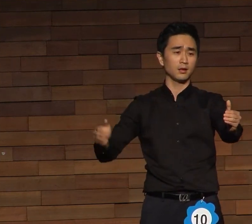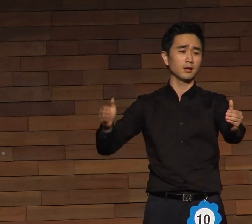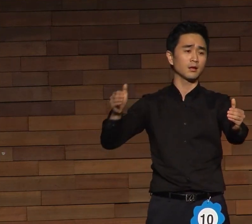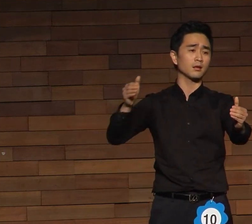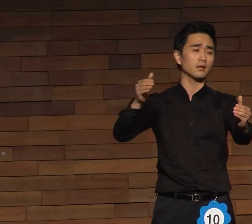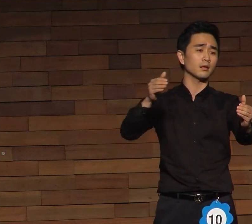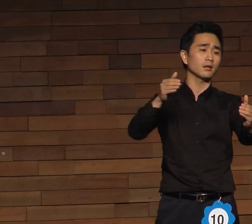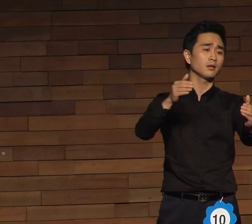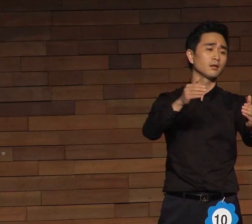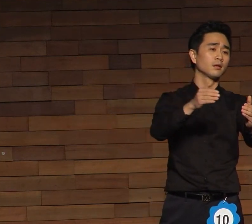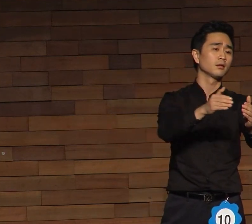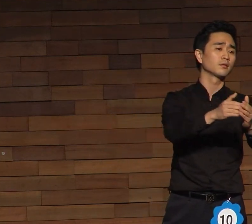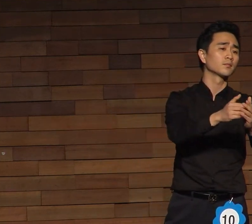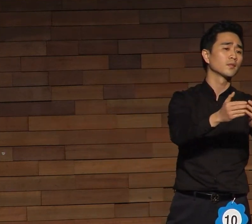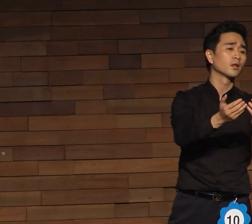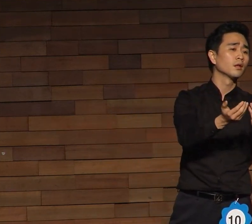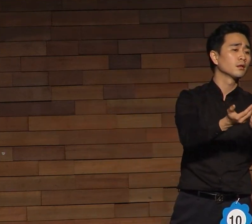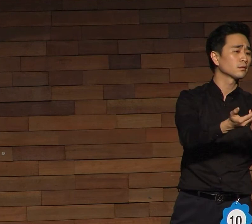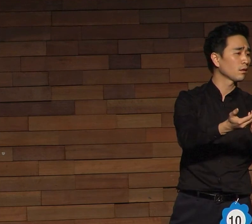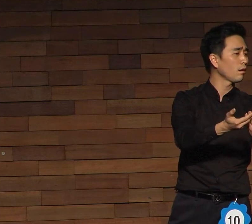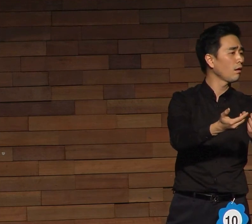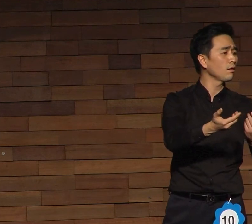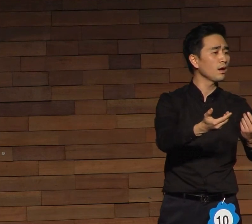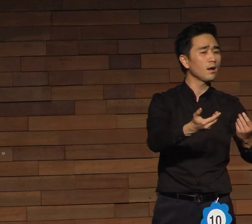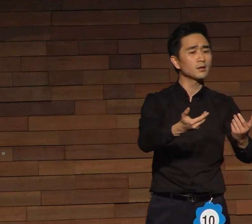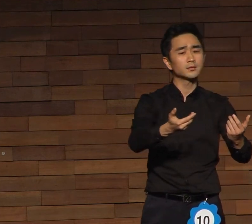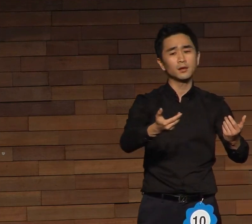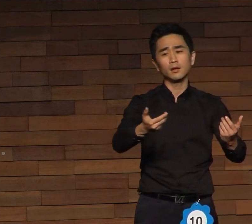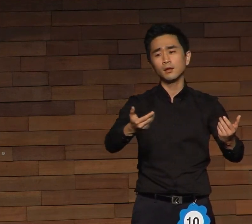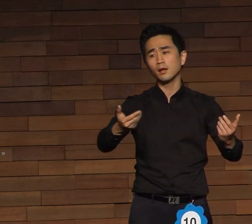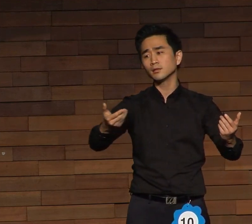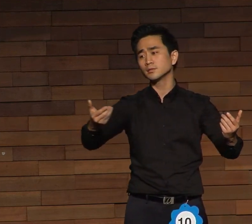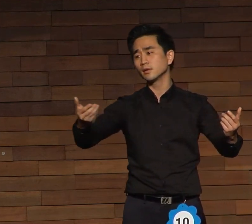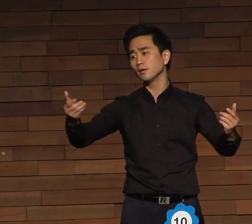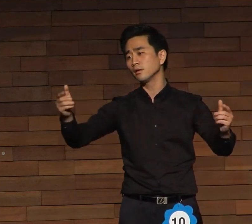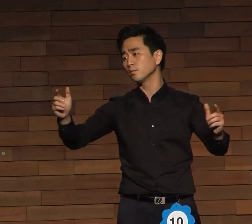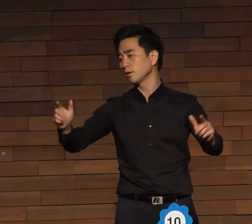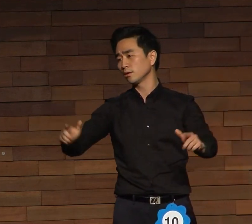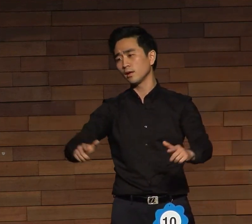떠나지 않습니다